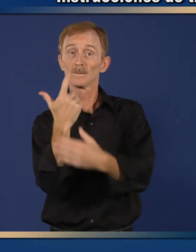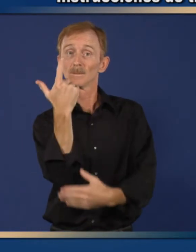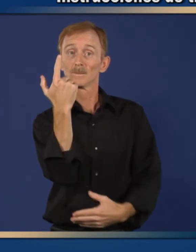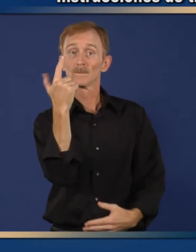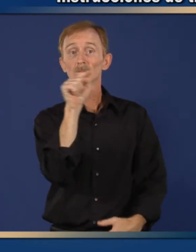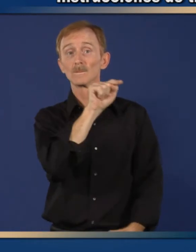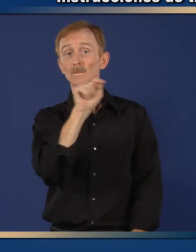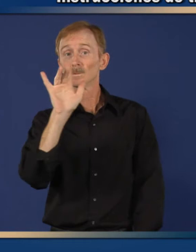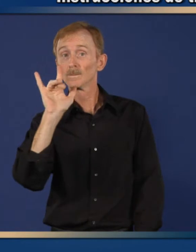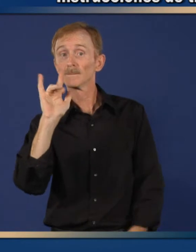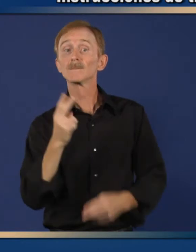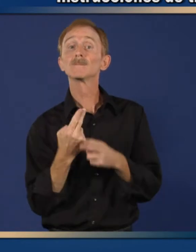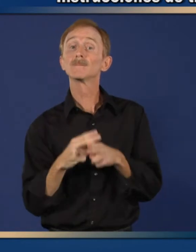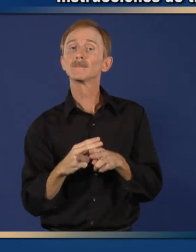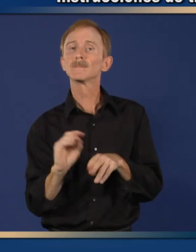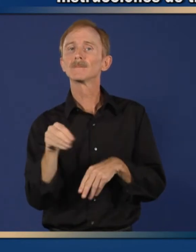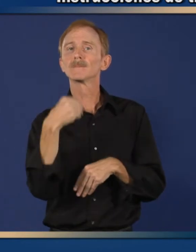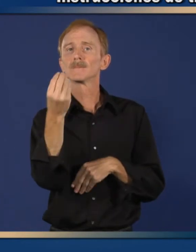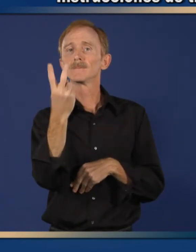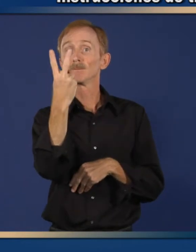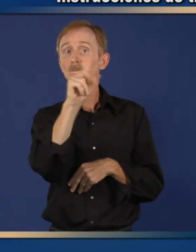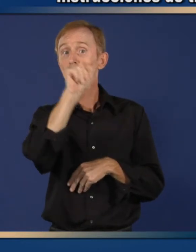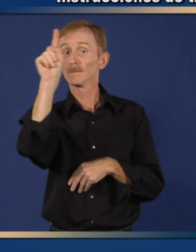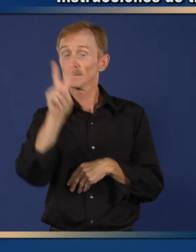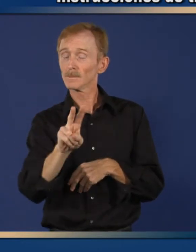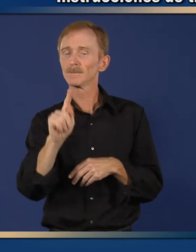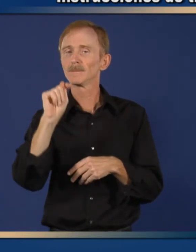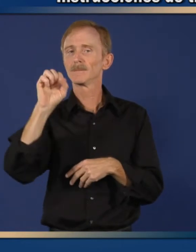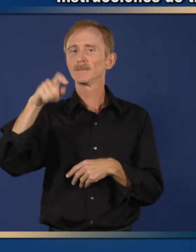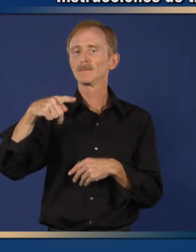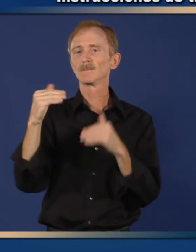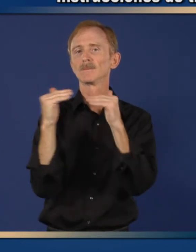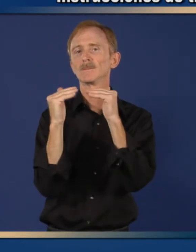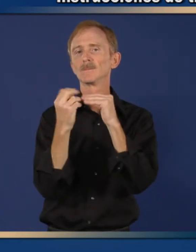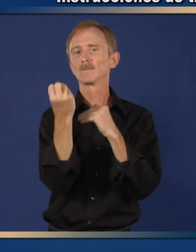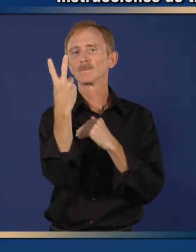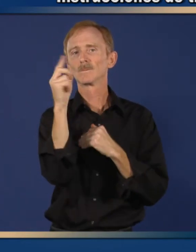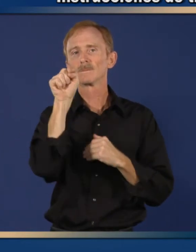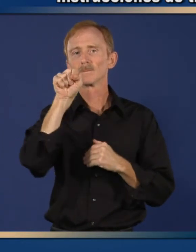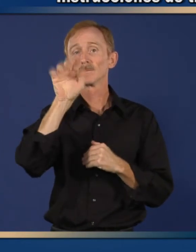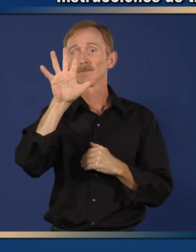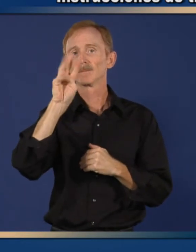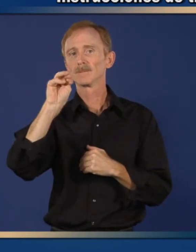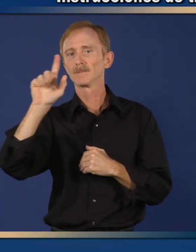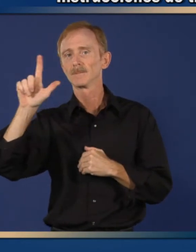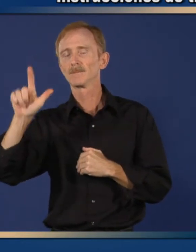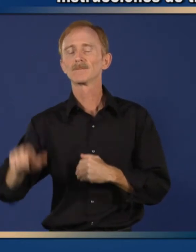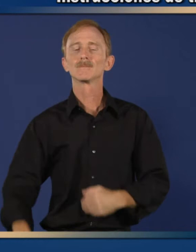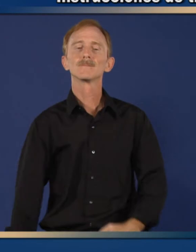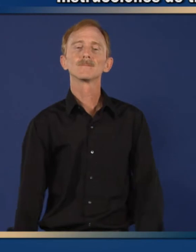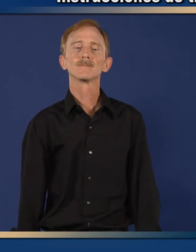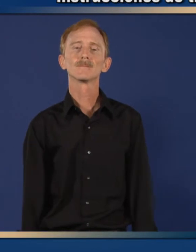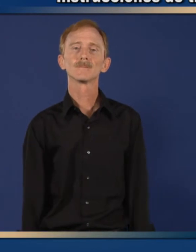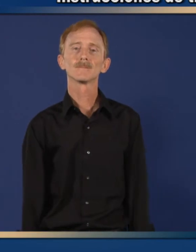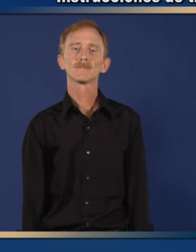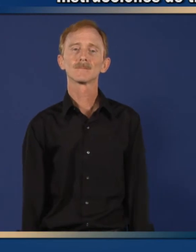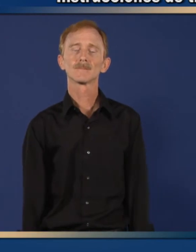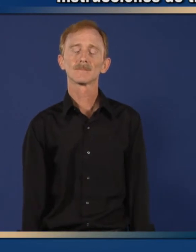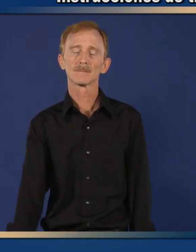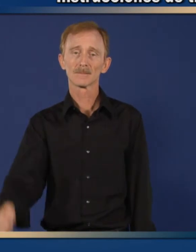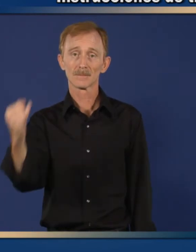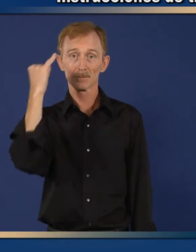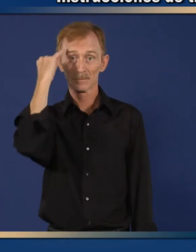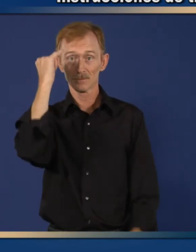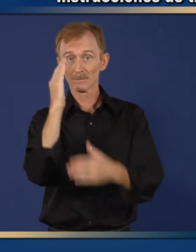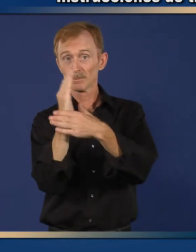el niño pesa de 21 a 25 libras, se le da dos cucharaditas y media o 12.5 mililitros